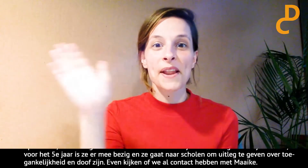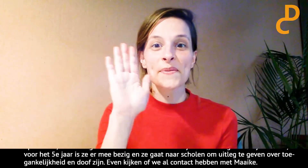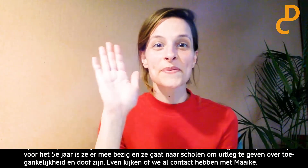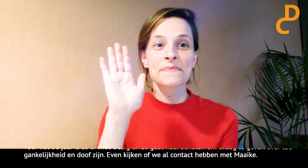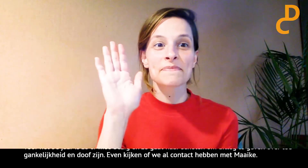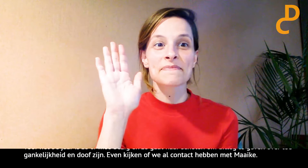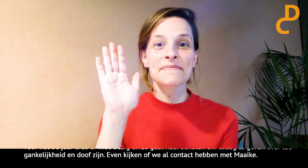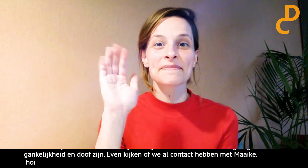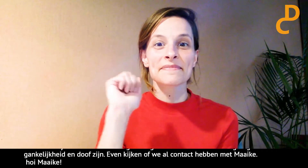Hallo.